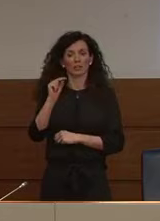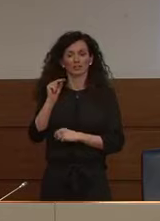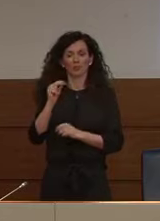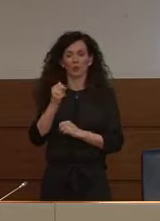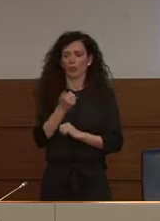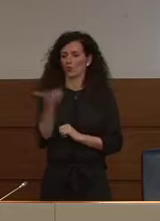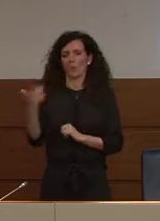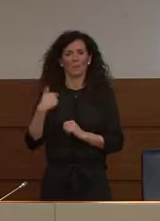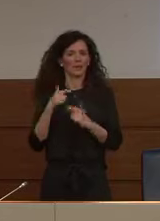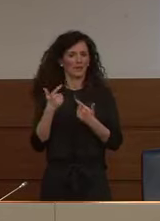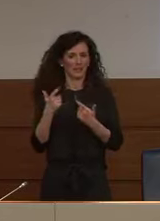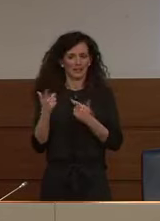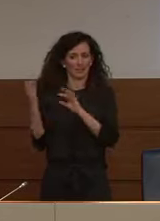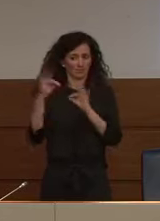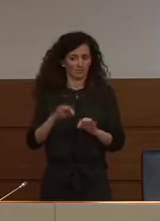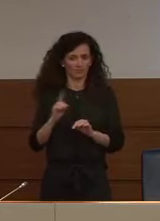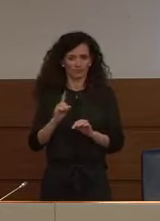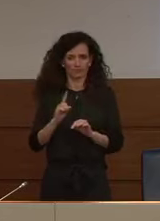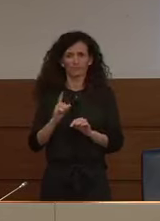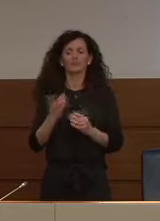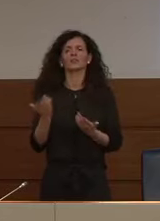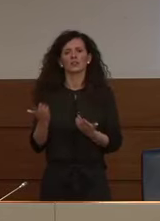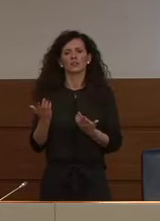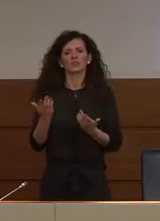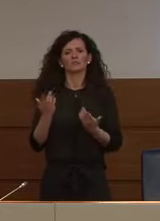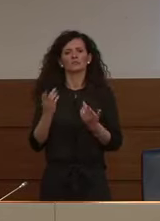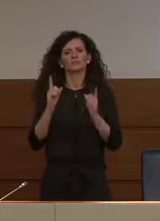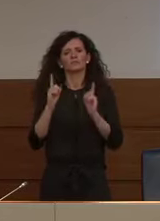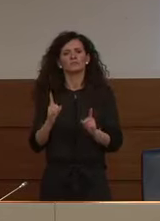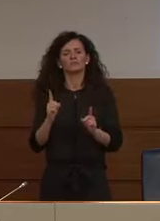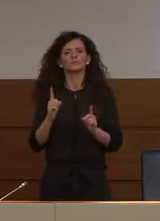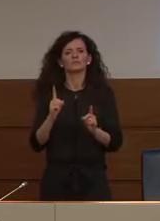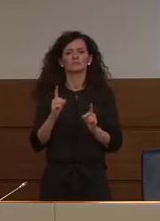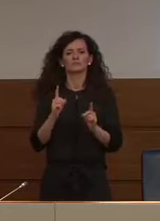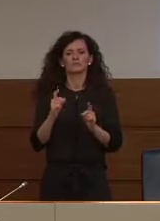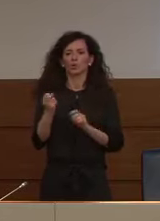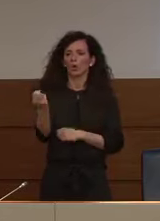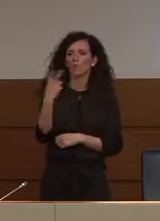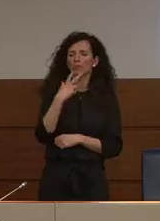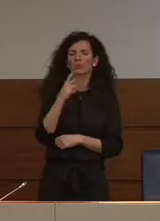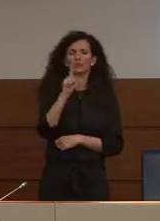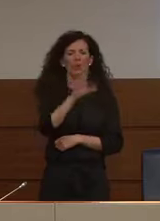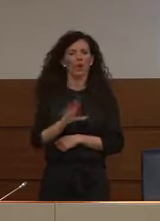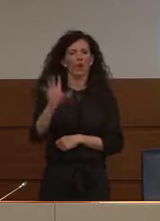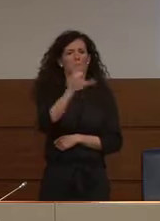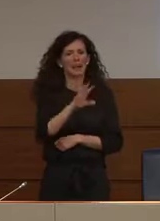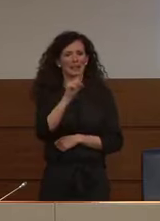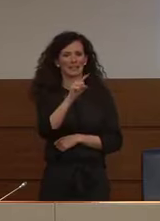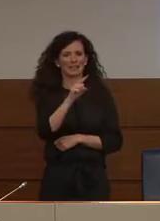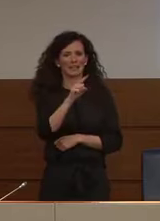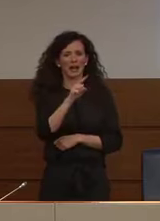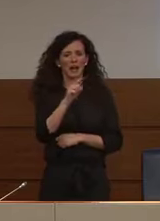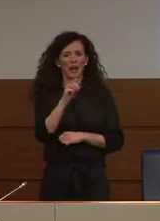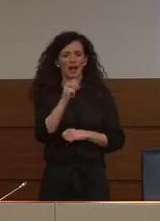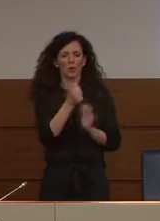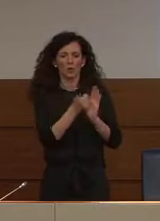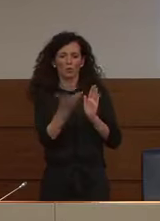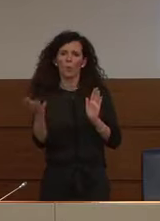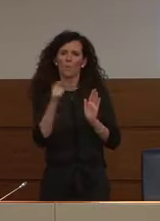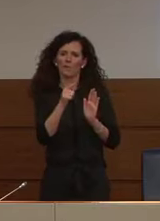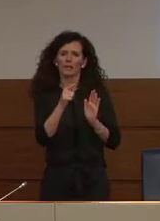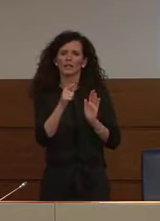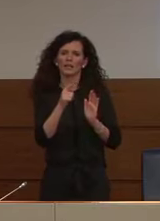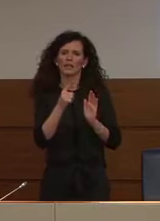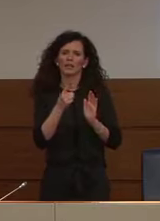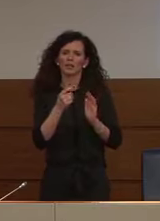Ma il trend, come avete visto anche dalle comunicazioni della Regione Lombardia, un trend in ribasso,